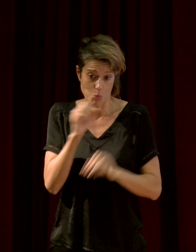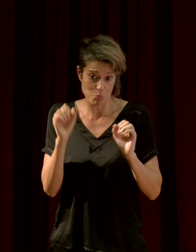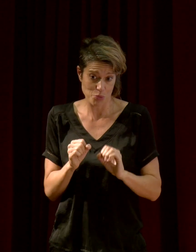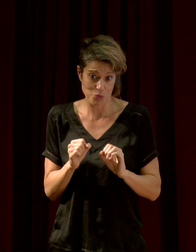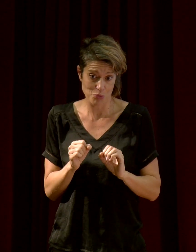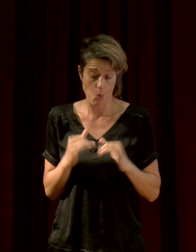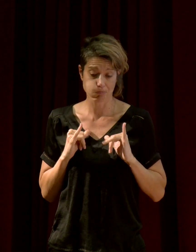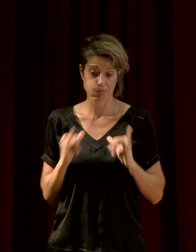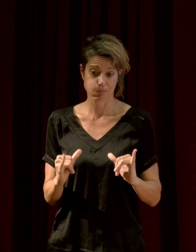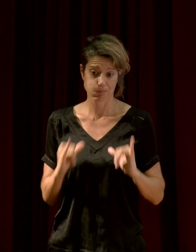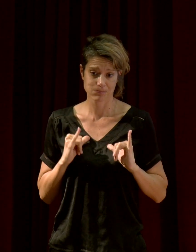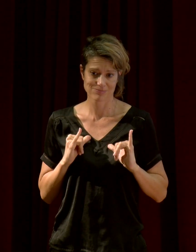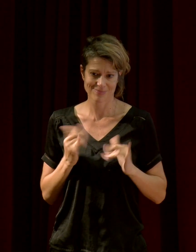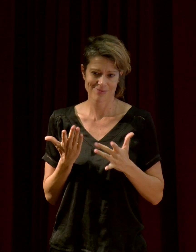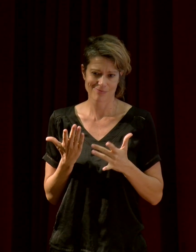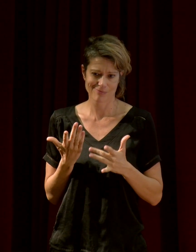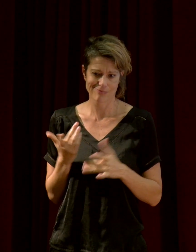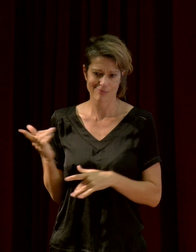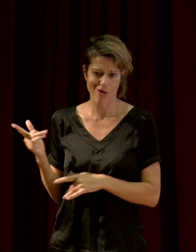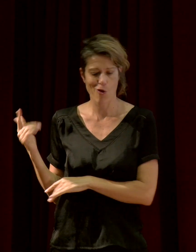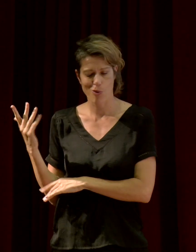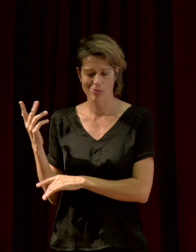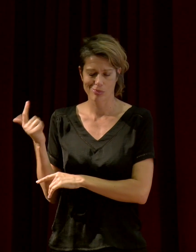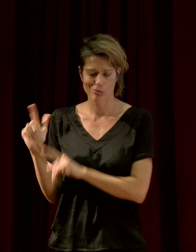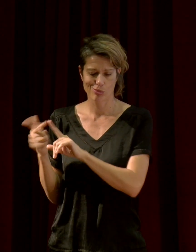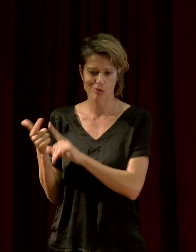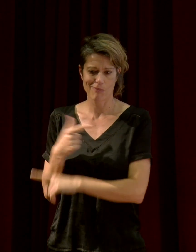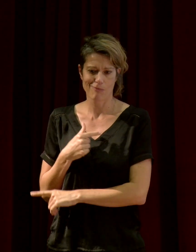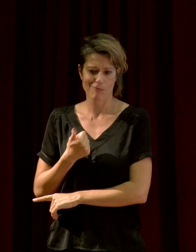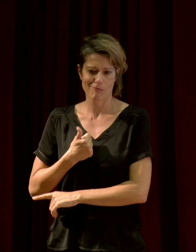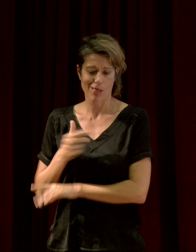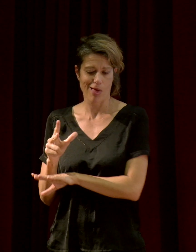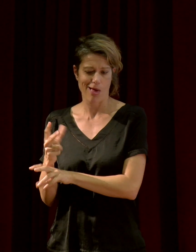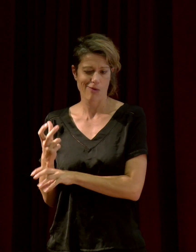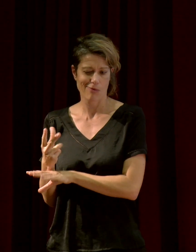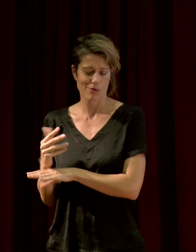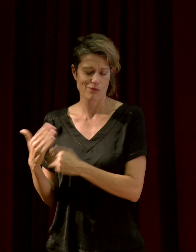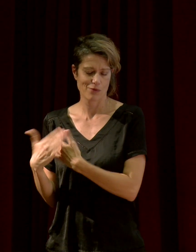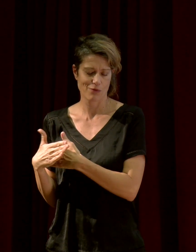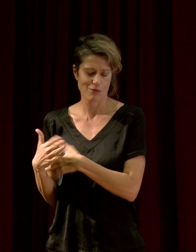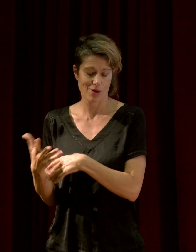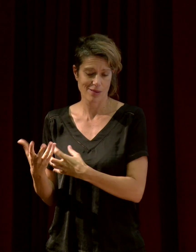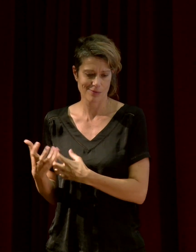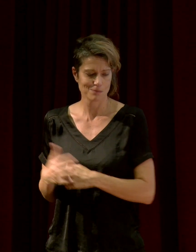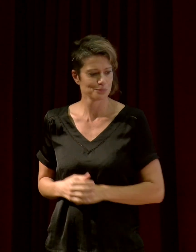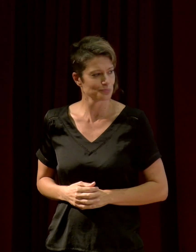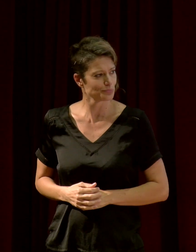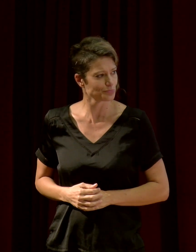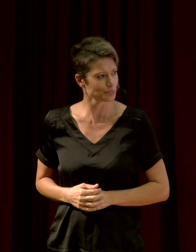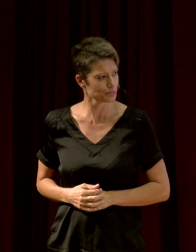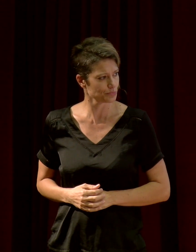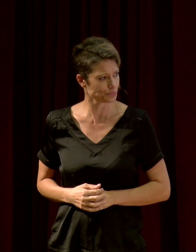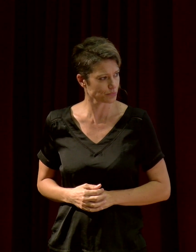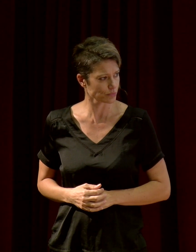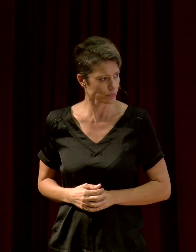Et alors, une question naïve, à quel moment de la lente évolution des espèces, les animaux se sont-ils mis à faire du bruit ? On a une